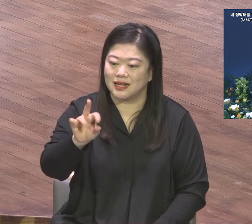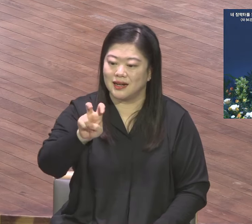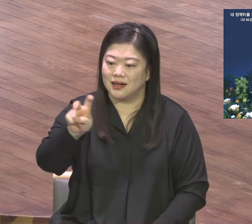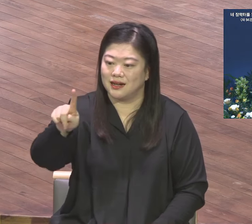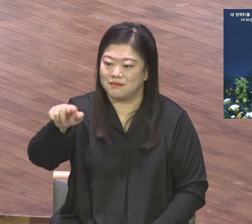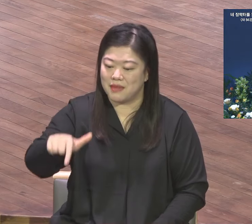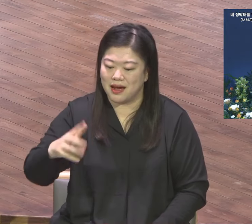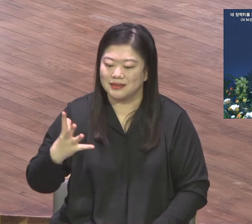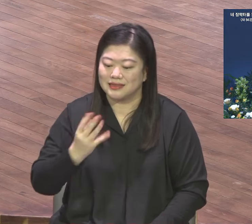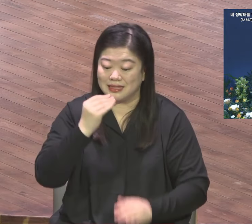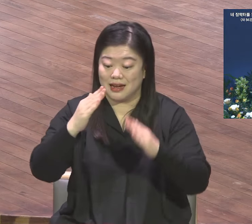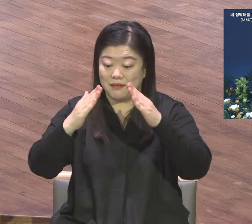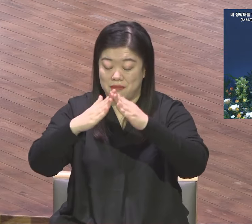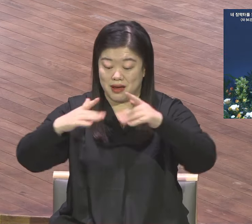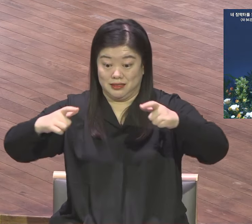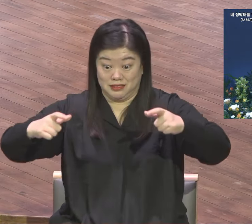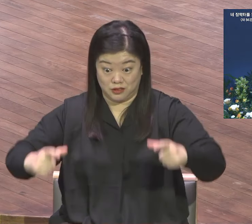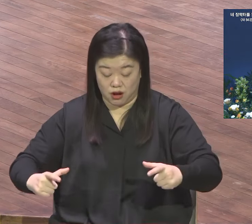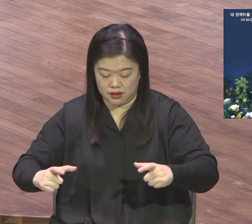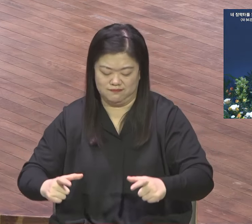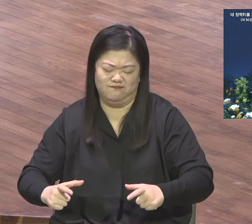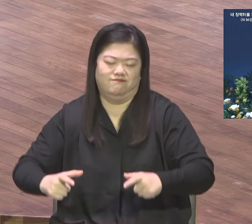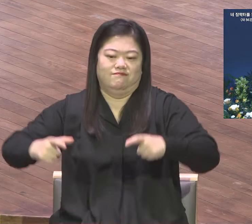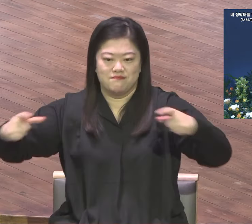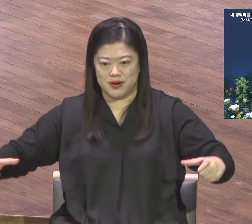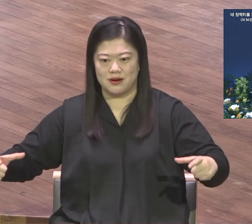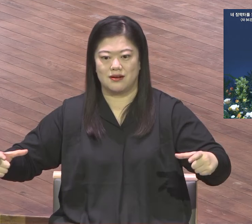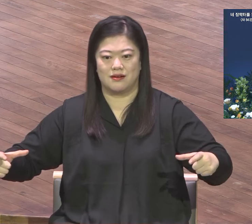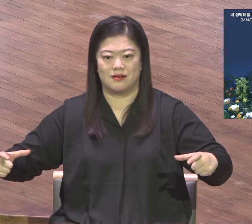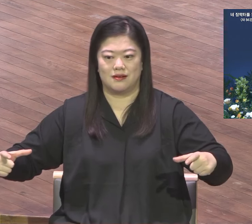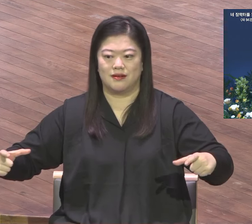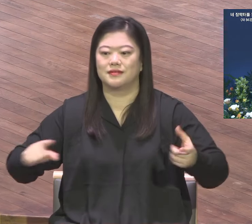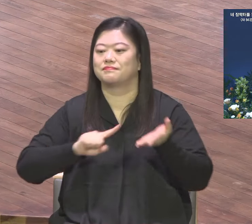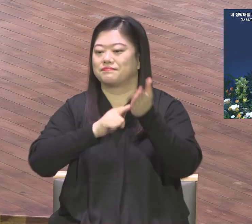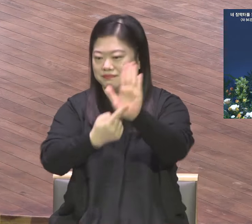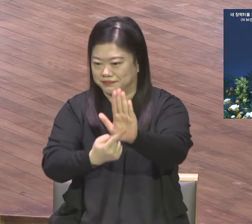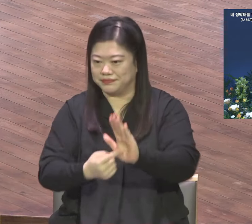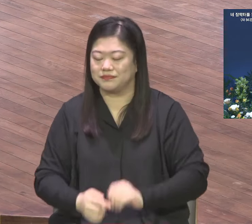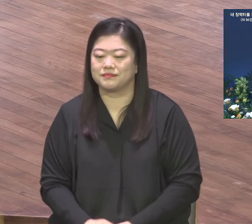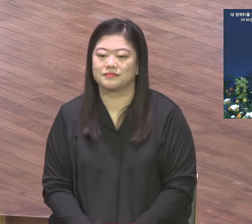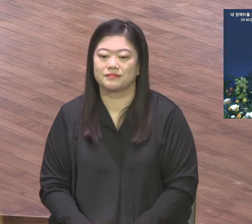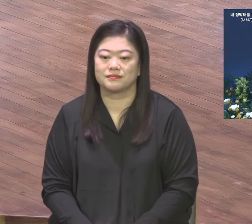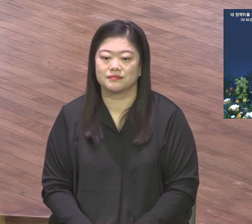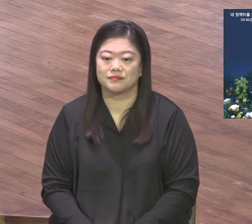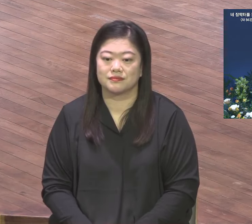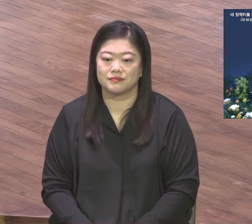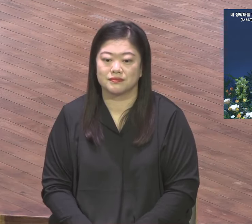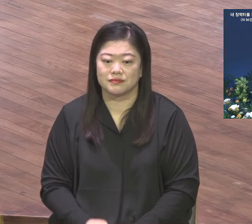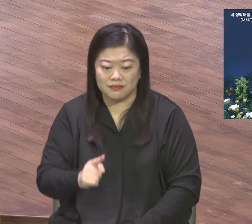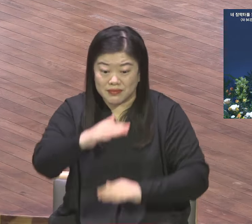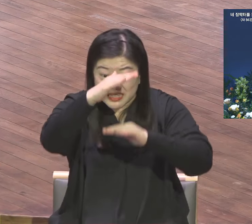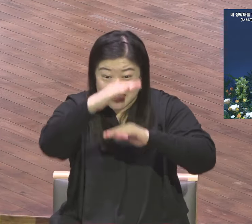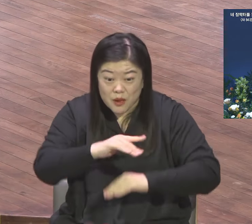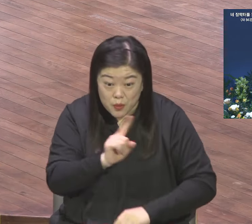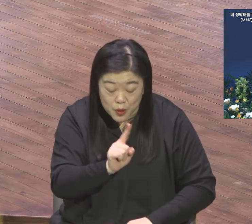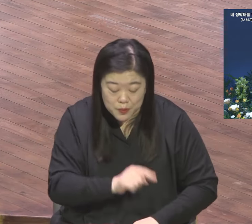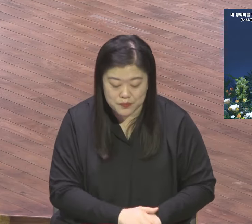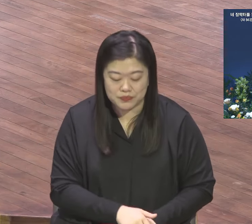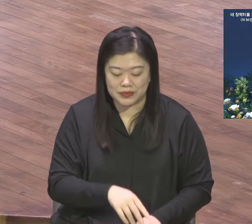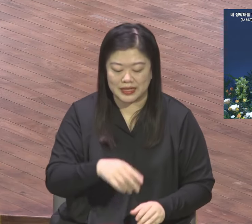이 언약의 말씀 이 말씀은요 선지자 이사회를 통해서 바벨론 포로 생활을 비참하게